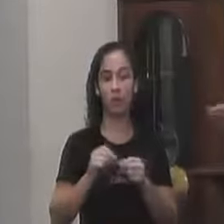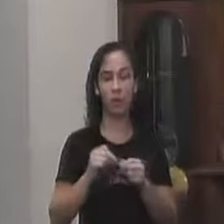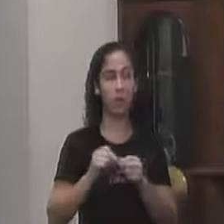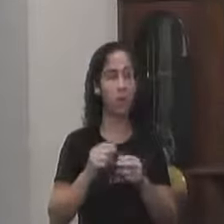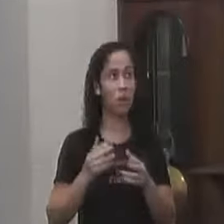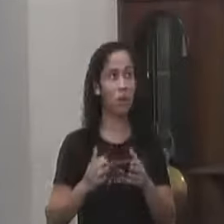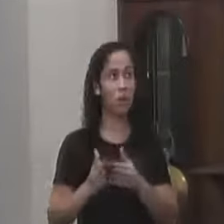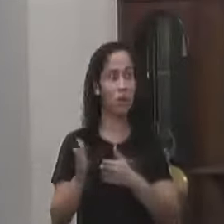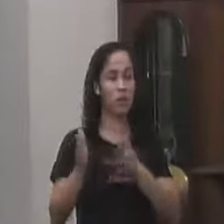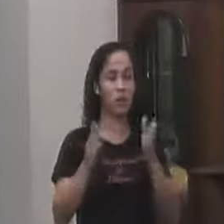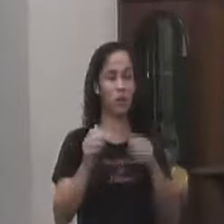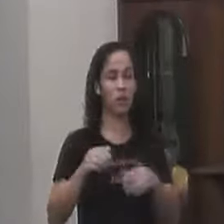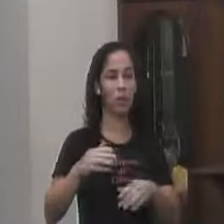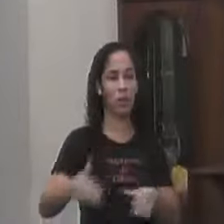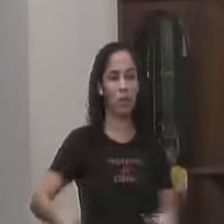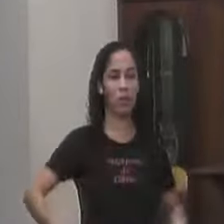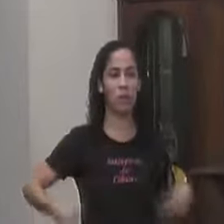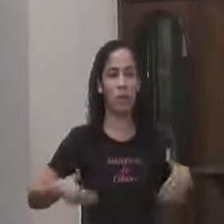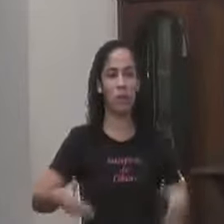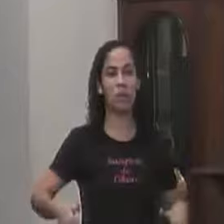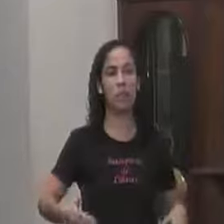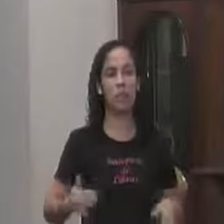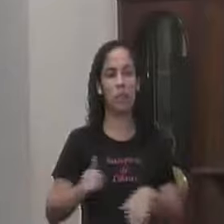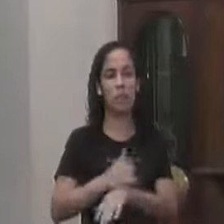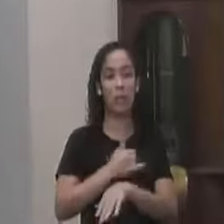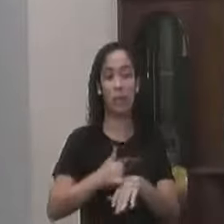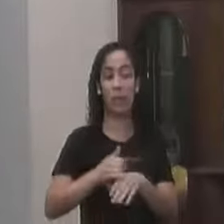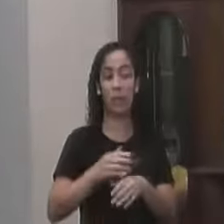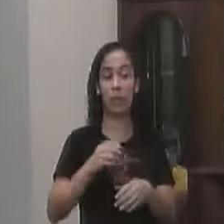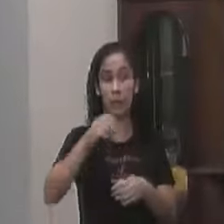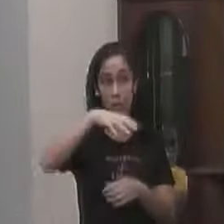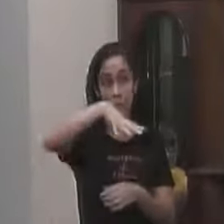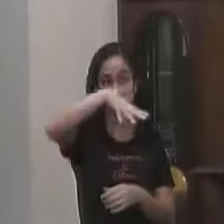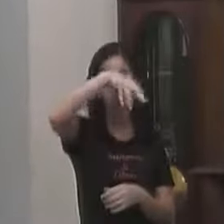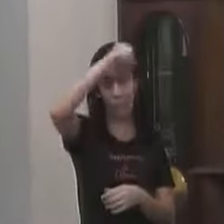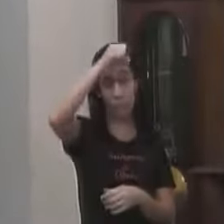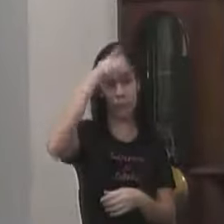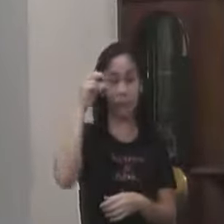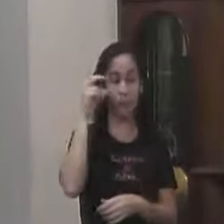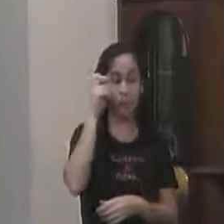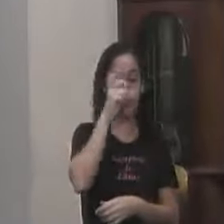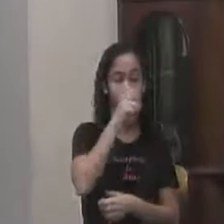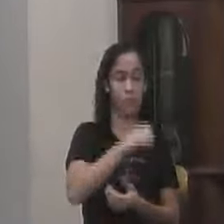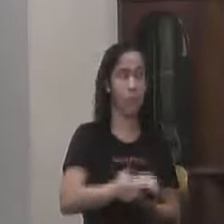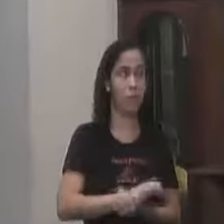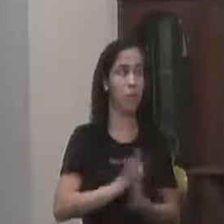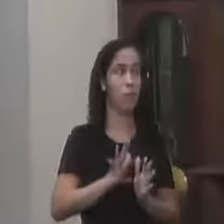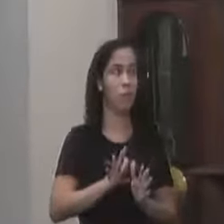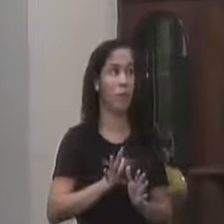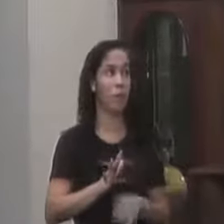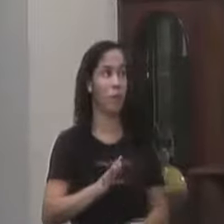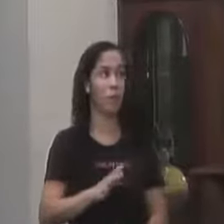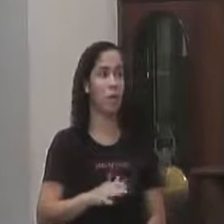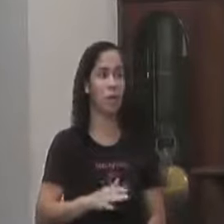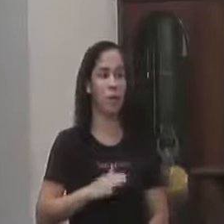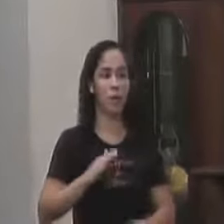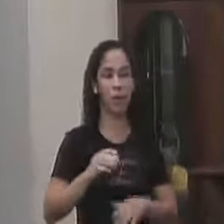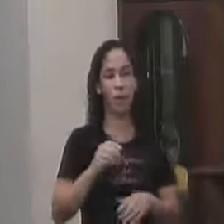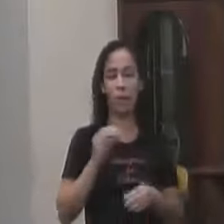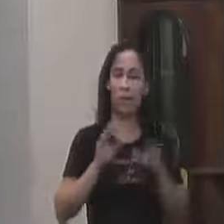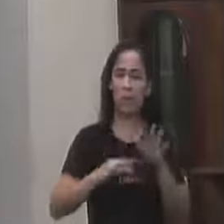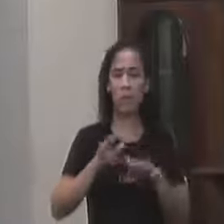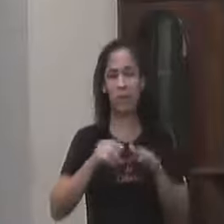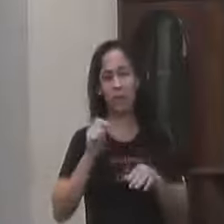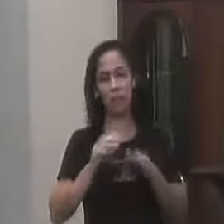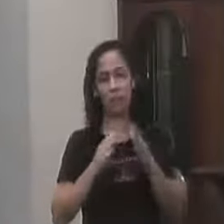Professor Rafael A acessibilidade Está difícil Iluminação Está difícil Mas felizmente Na medida do possível